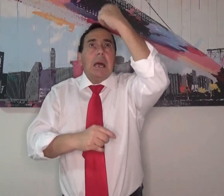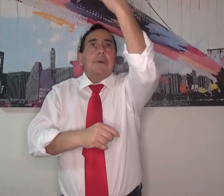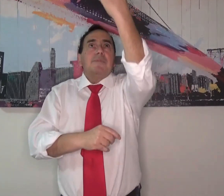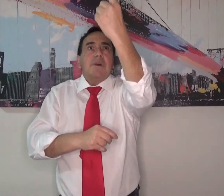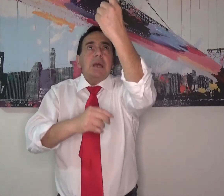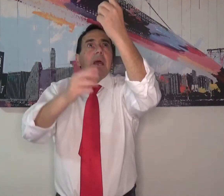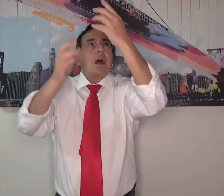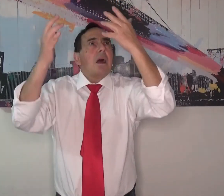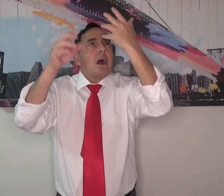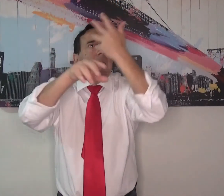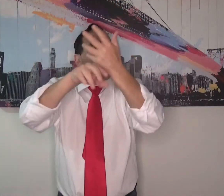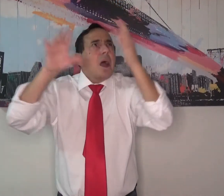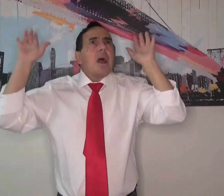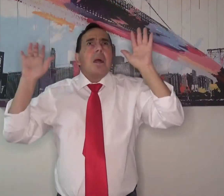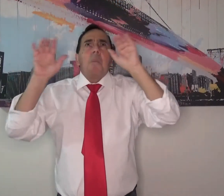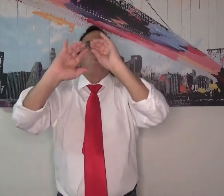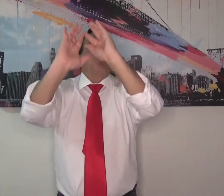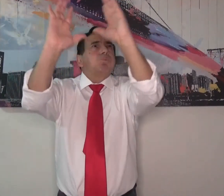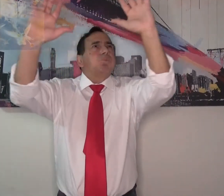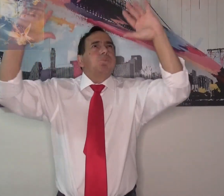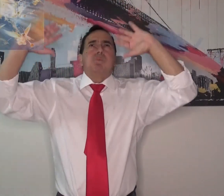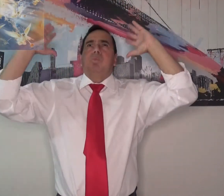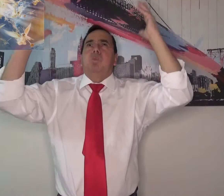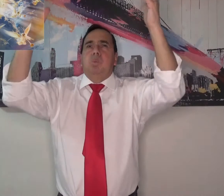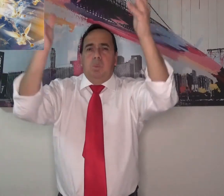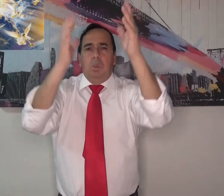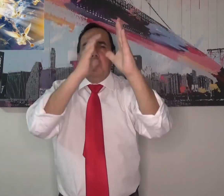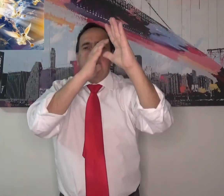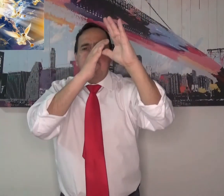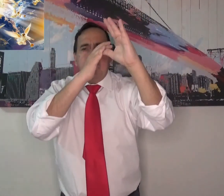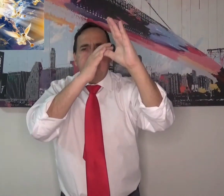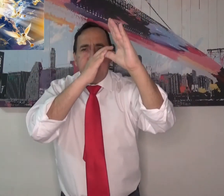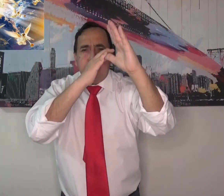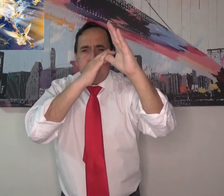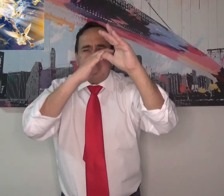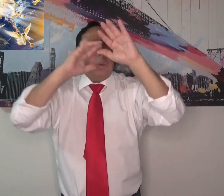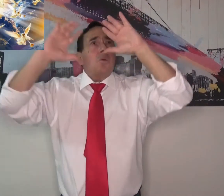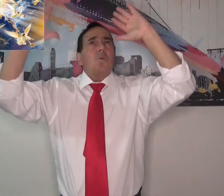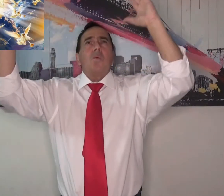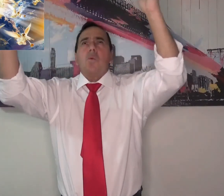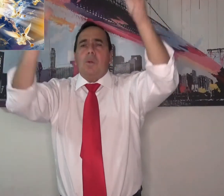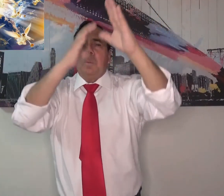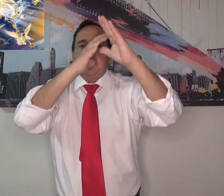Veremos a Jesús a venir con millones de ángeles, toncado trompetas,